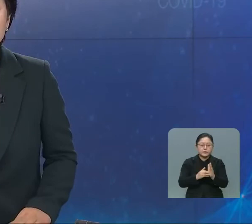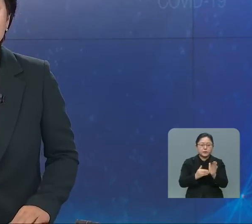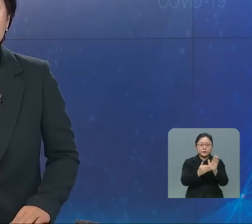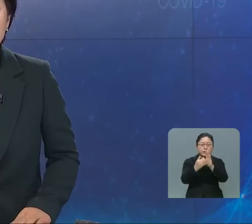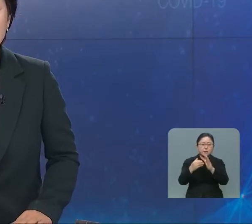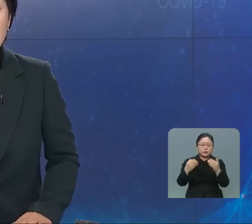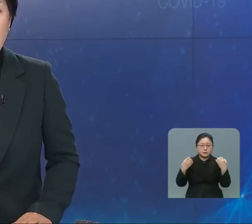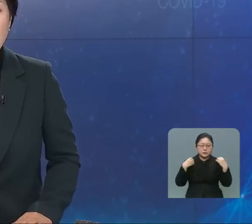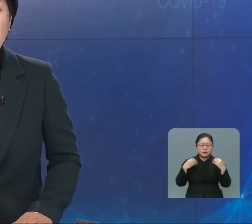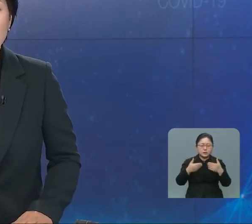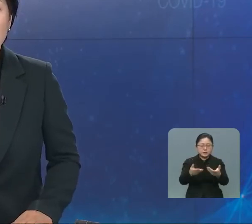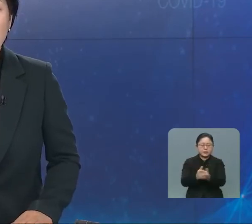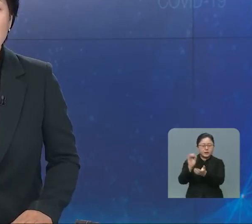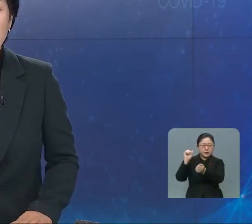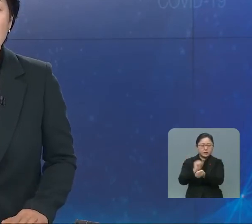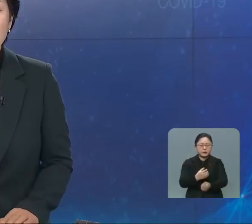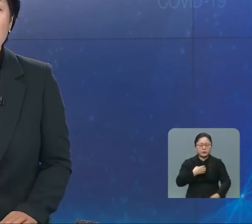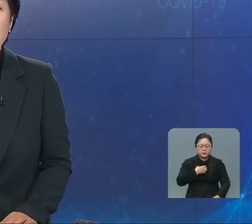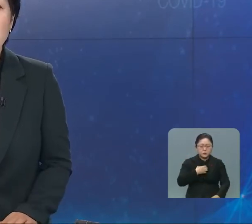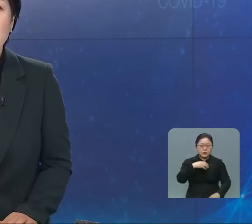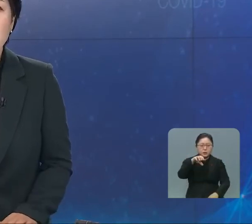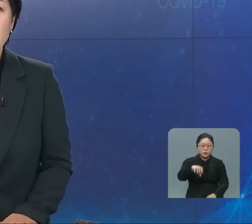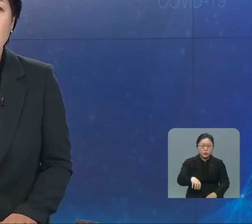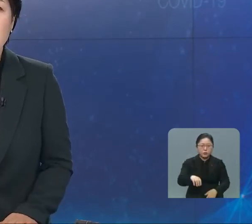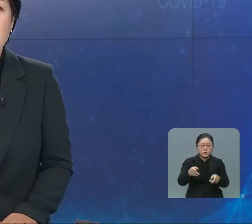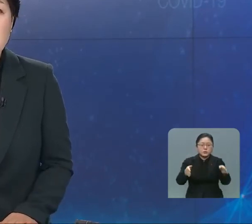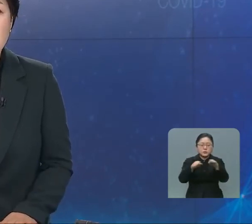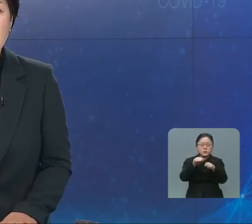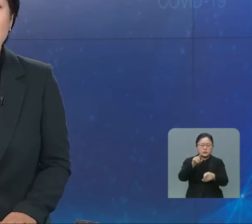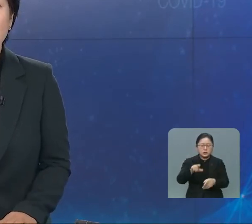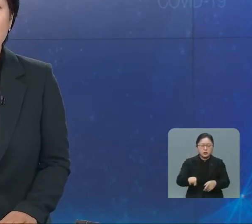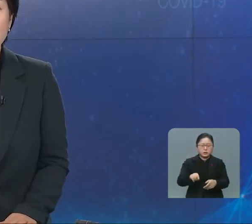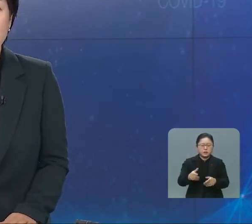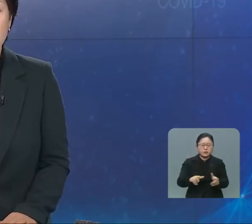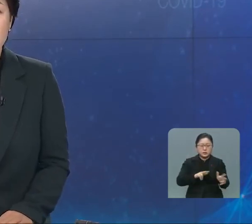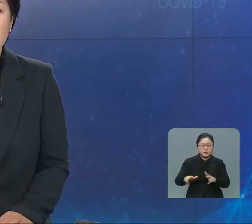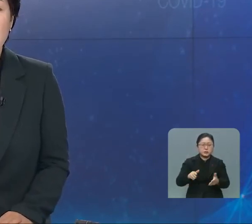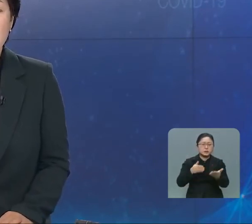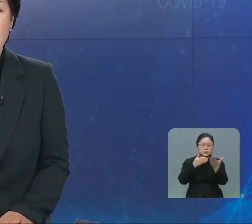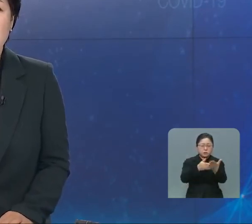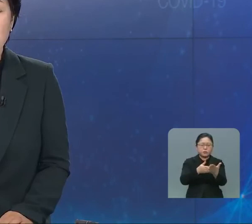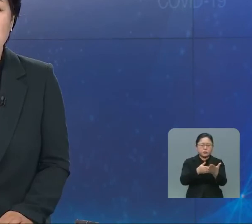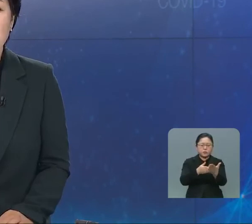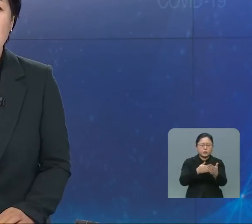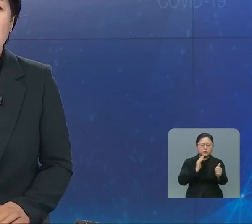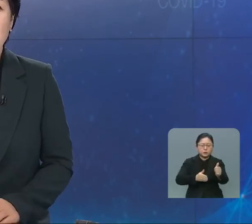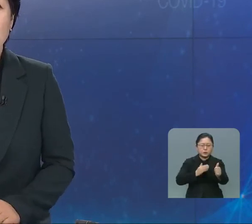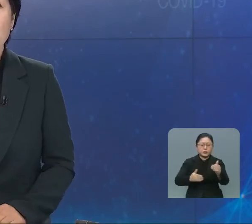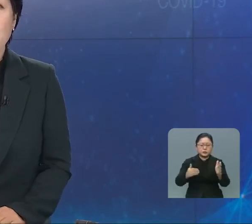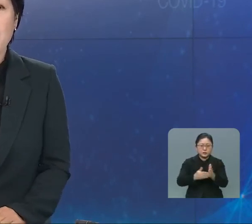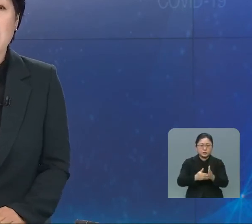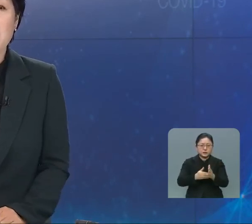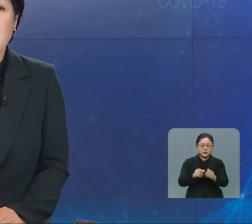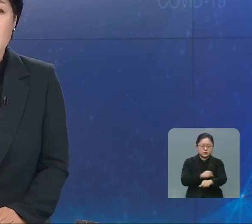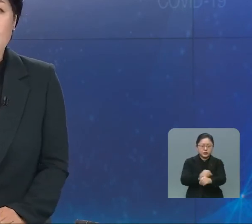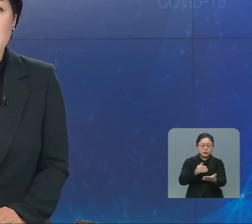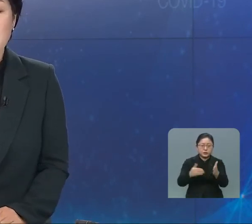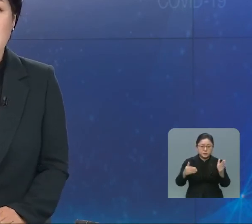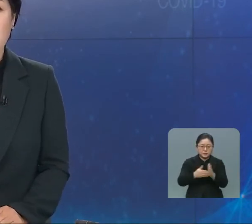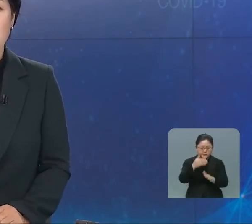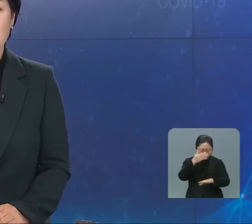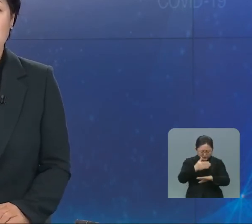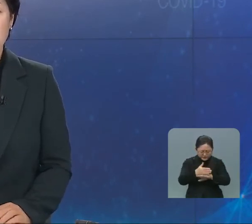방역당국은 또 집단 감염에 우려가 있는 장소와 시설에 대해서 즉시 신고해줄 것을 당부했습니다. 뉴스 두폭 마칩니다.